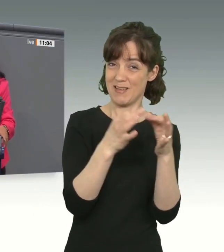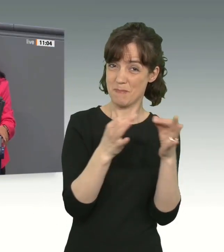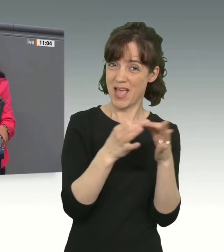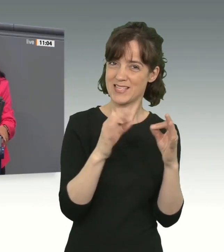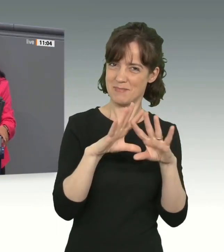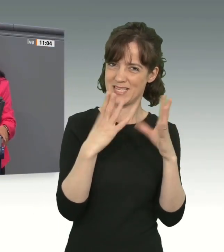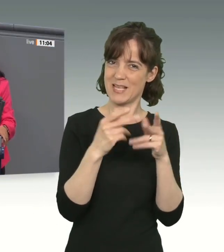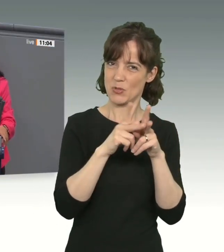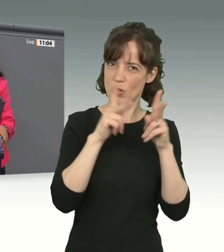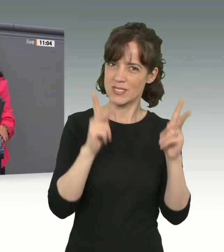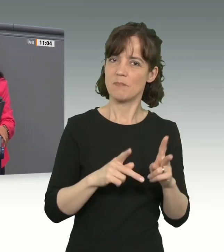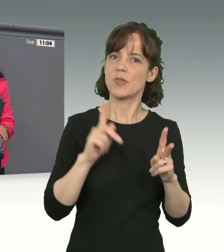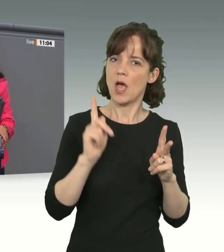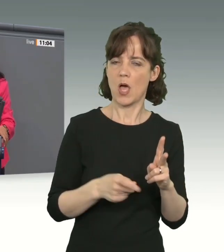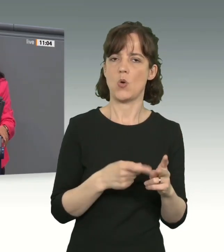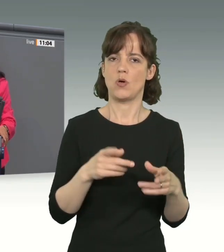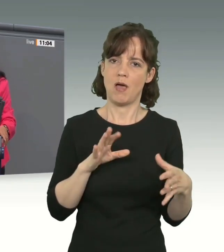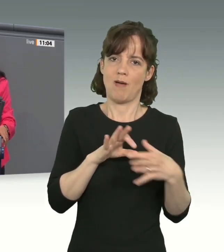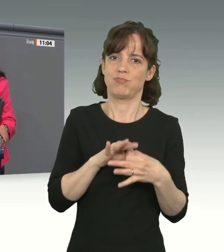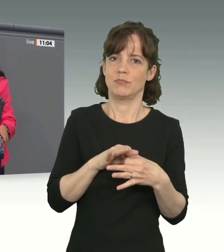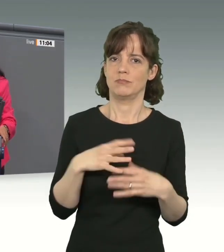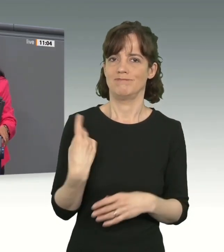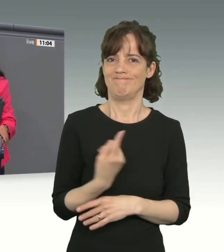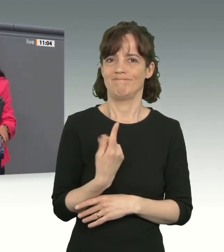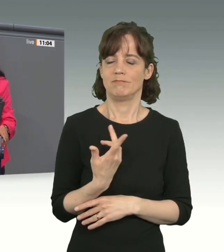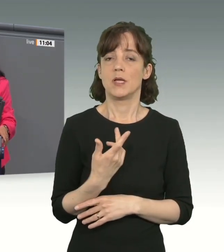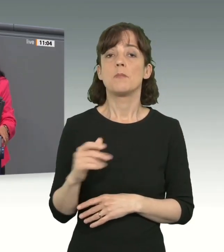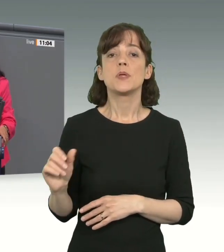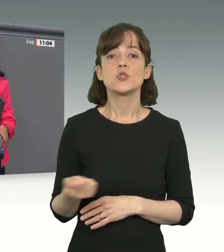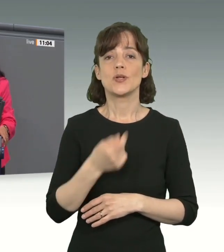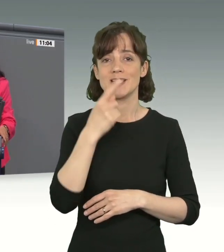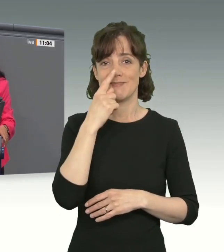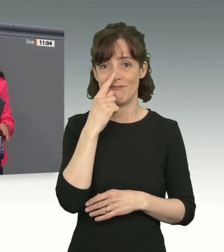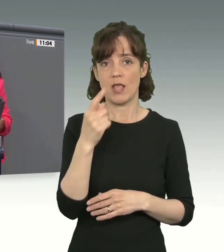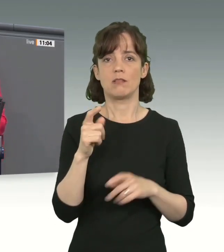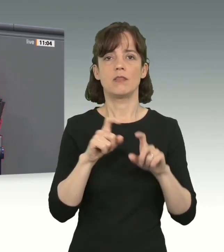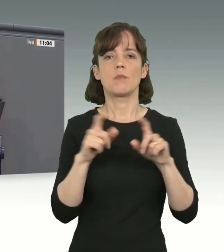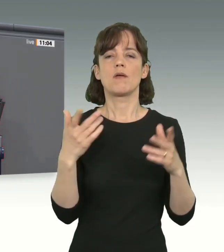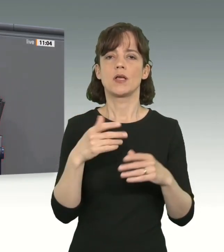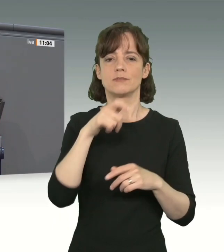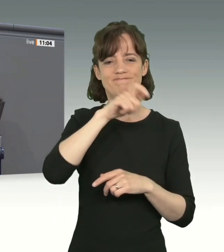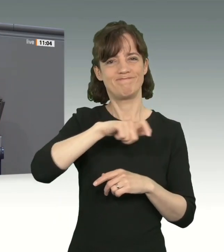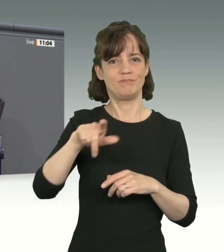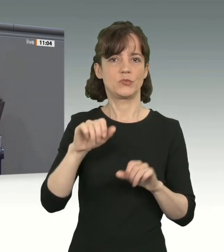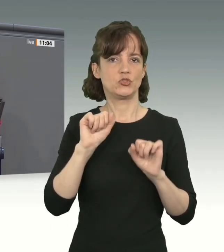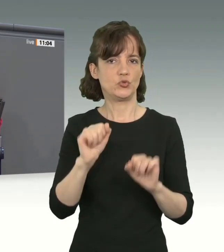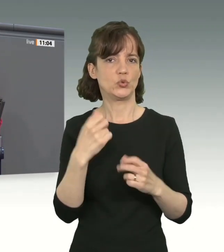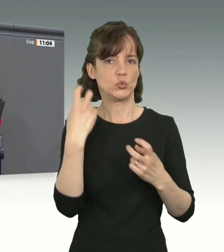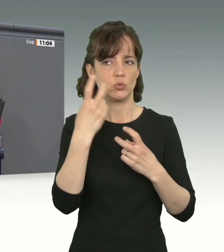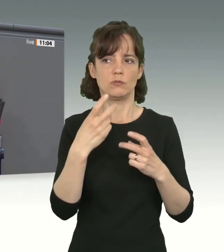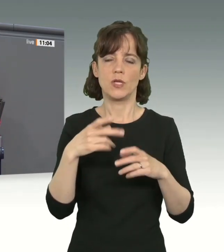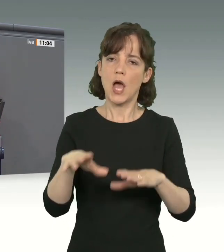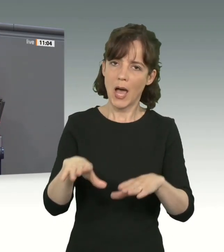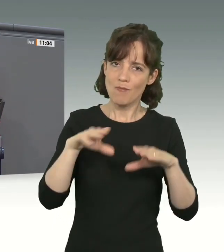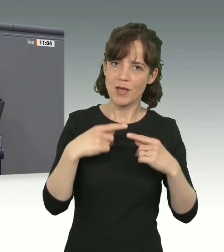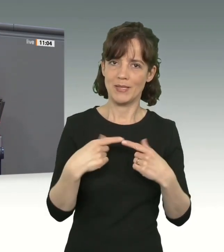Gesamtkonzeptes auf unserer Seite hätten, insbesondere wenn es darum geht, schutzsuchende Menschen bei uns aufzunehmen und